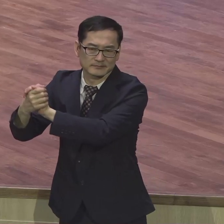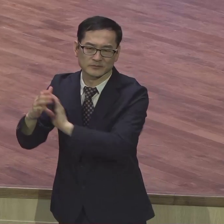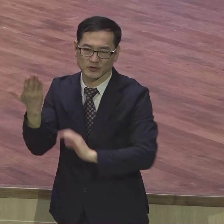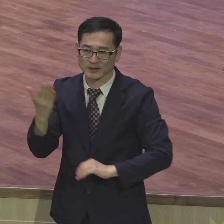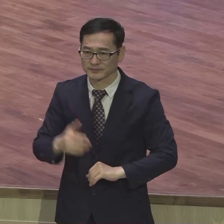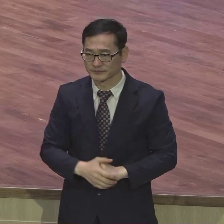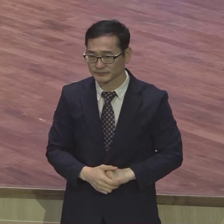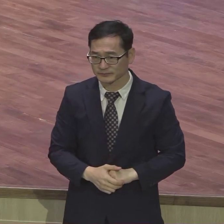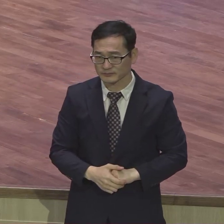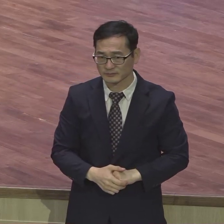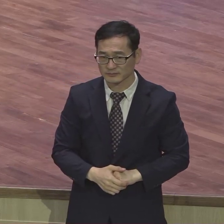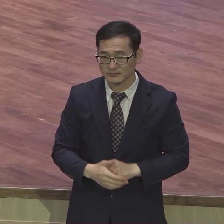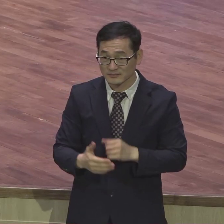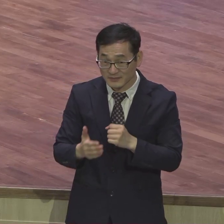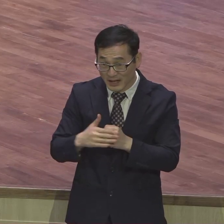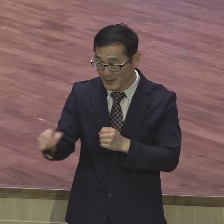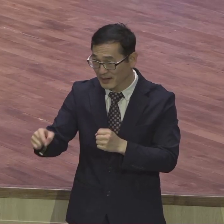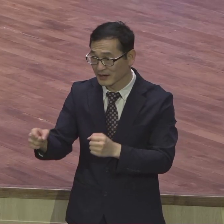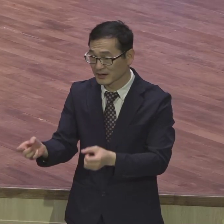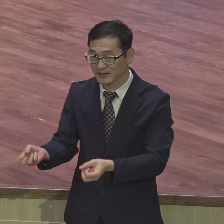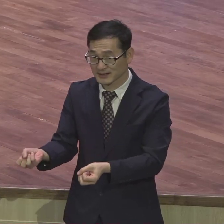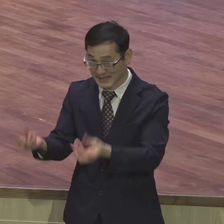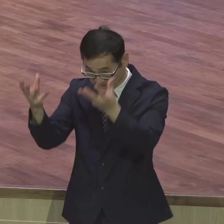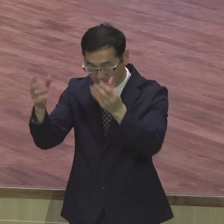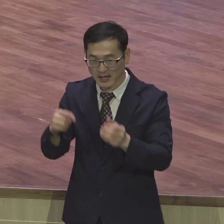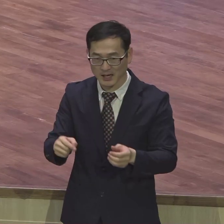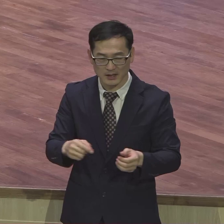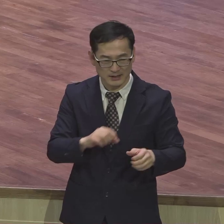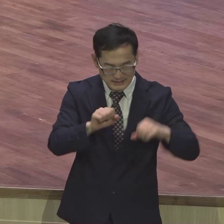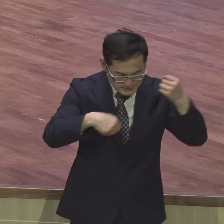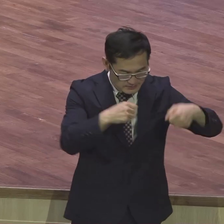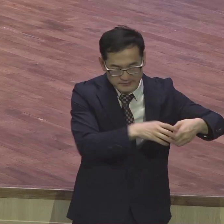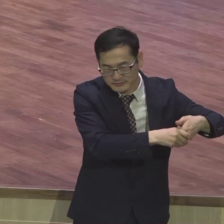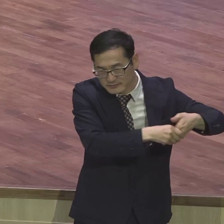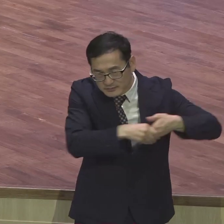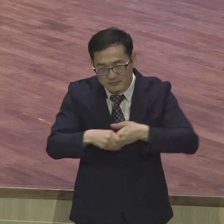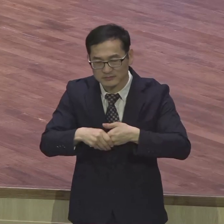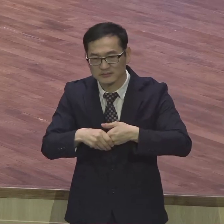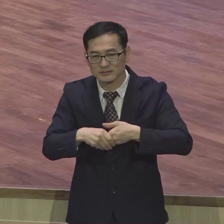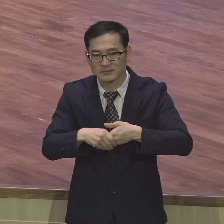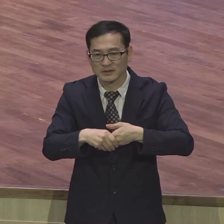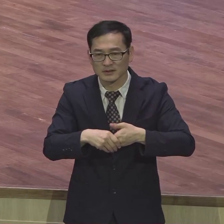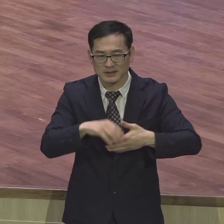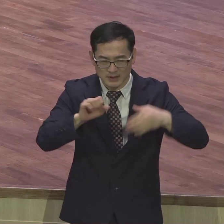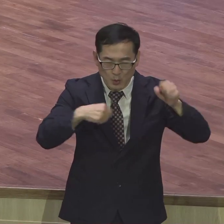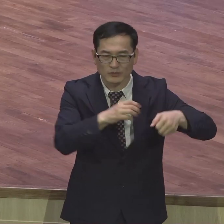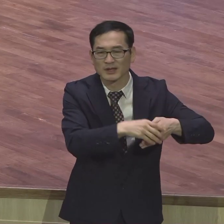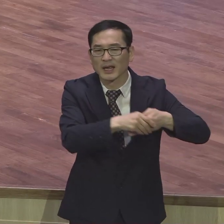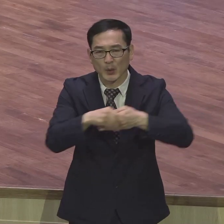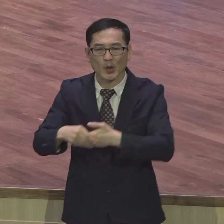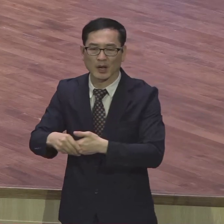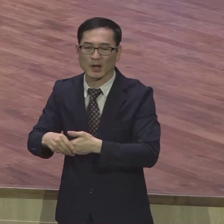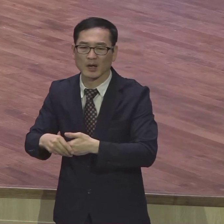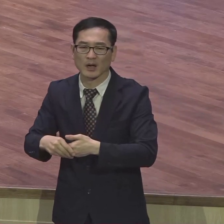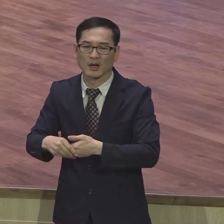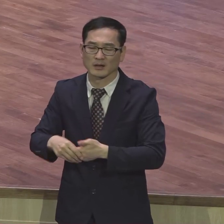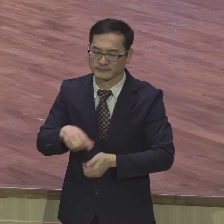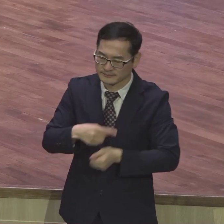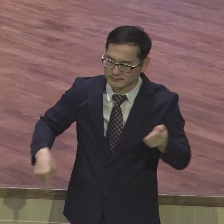잡았습니다 짐승을 그러니까 모두 다 짐승을 들고 나와야 돼요 여러분 오늘 어떻게 나왔습니까 하나님께 나올 때